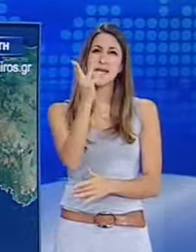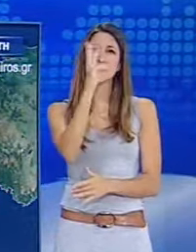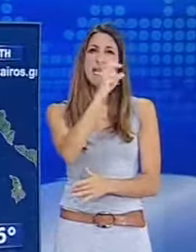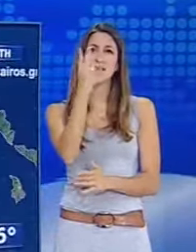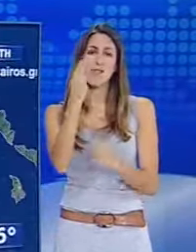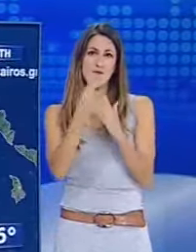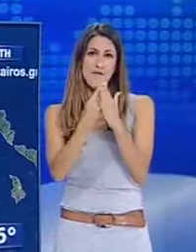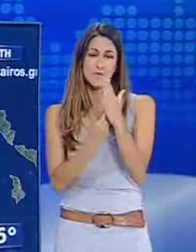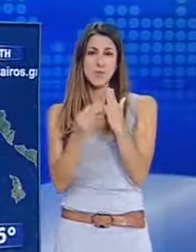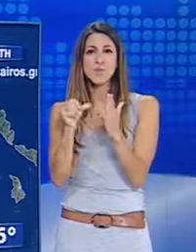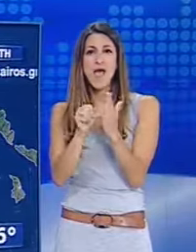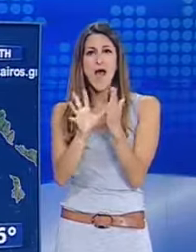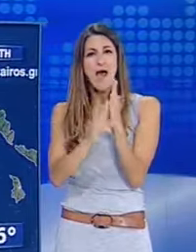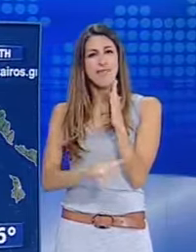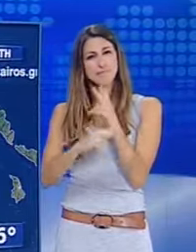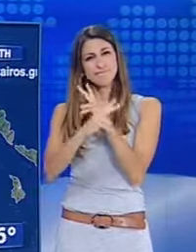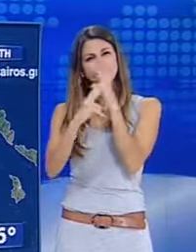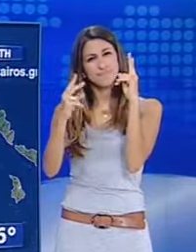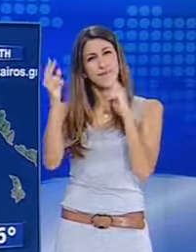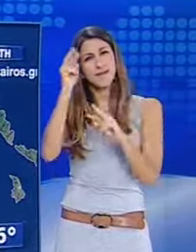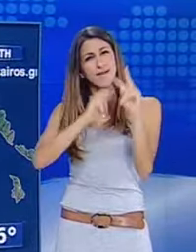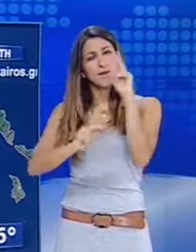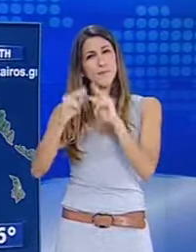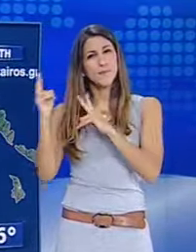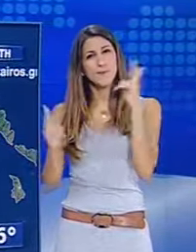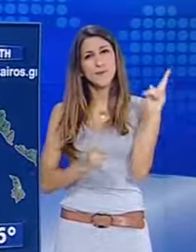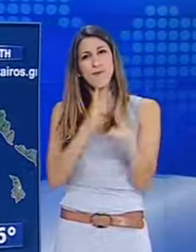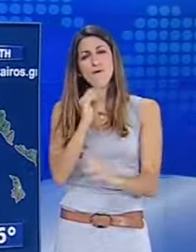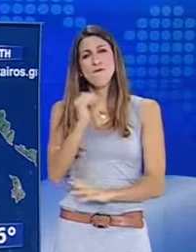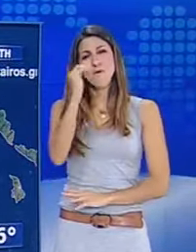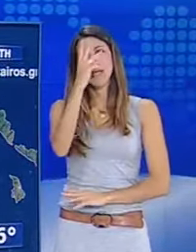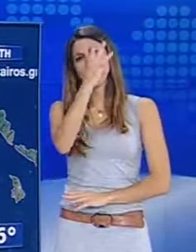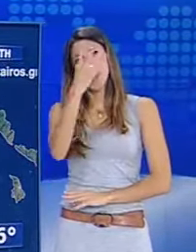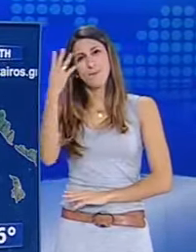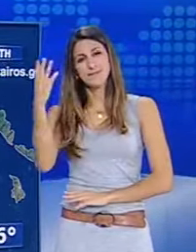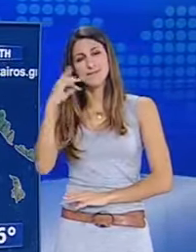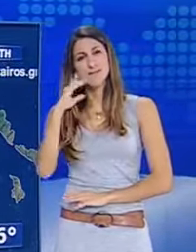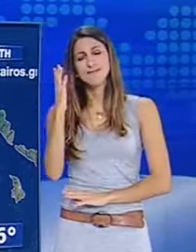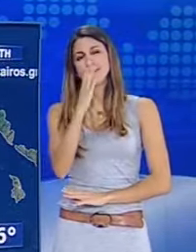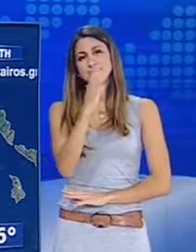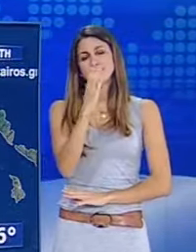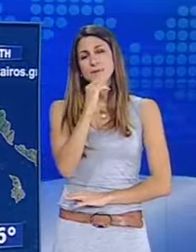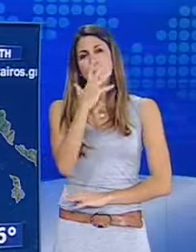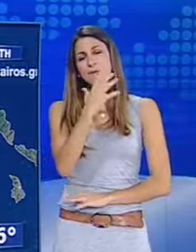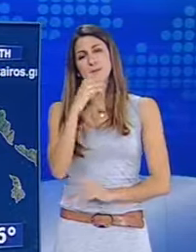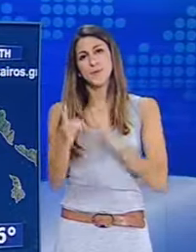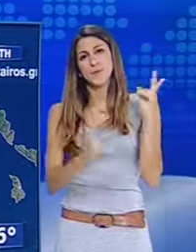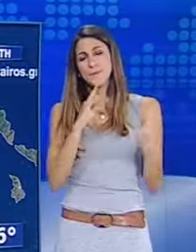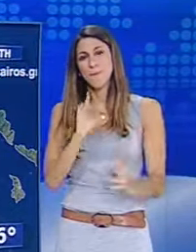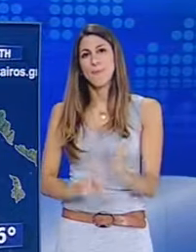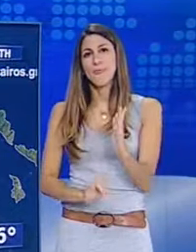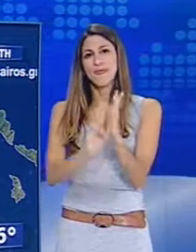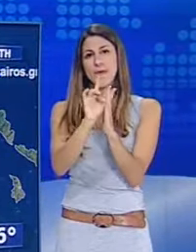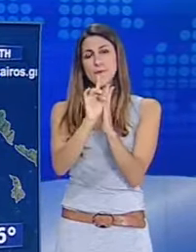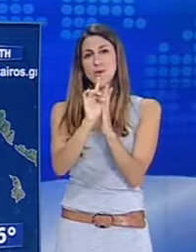βαθμούς. Στην Αττική προβλέπεται έφυριος καιρός, οι άνεμοι θα πνέουν από βόρειες διευθύνσεις 3 με 4 και στα ανατολικά μέχρι 5 μποφόρ. Η